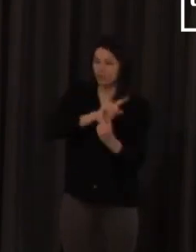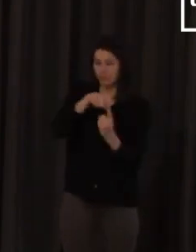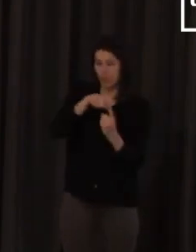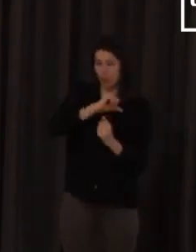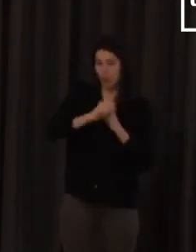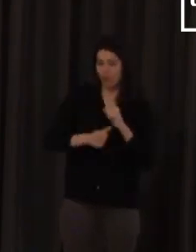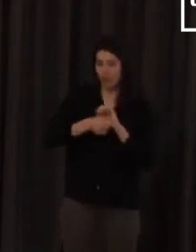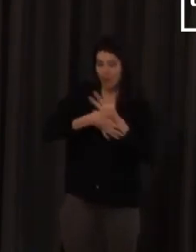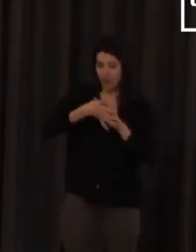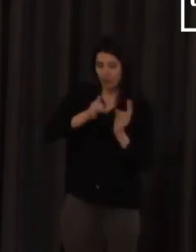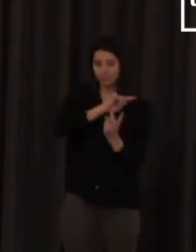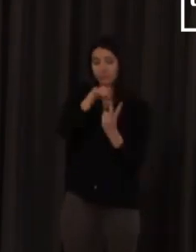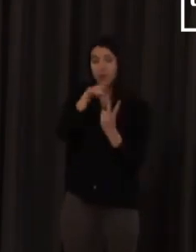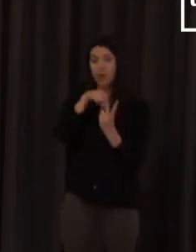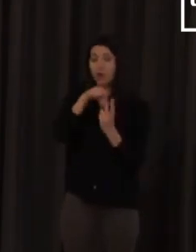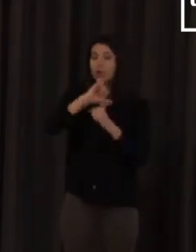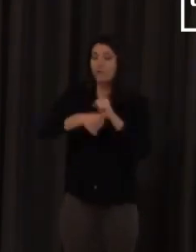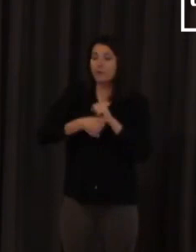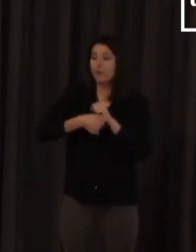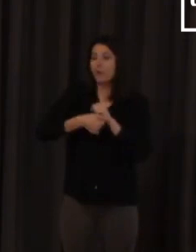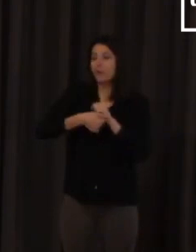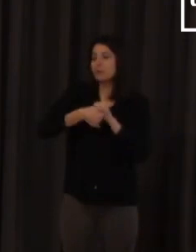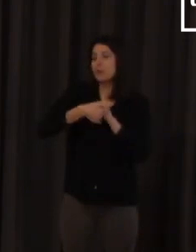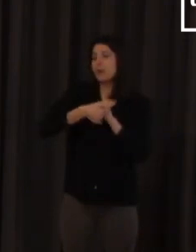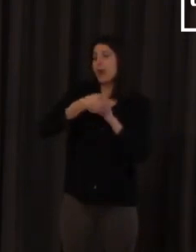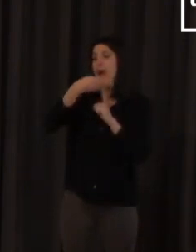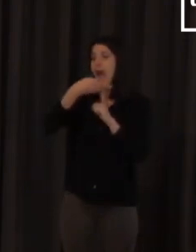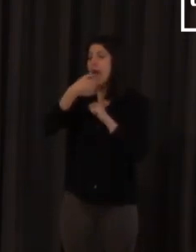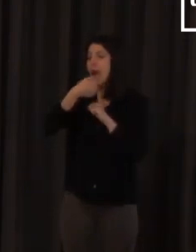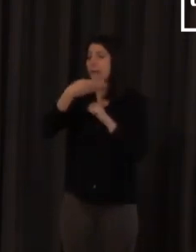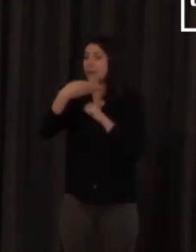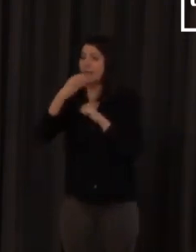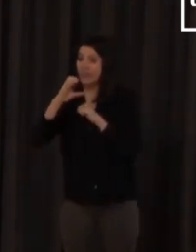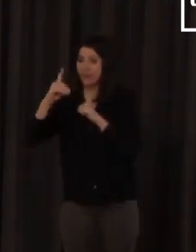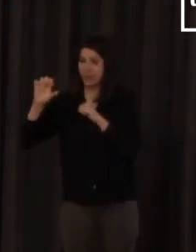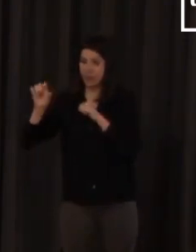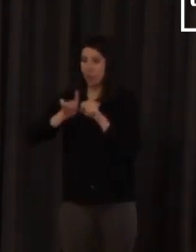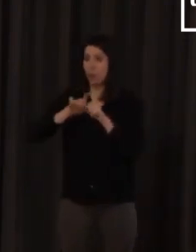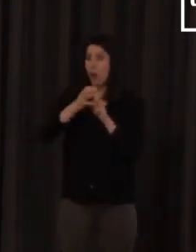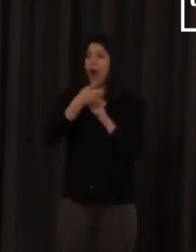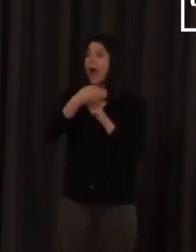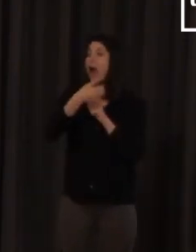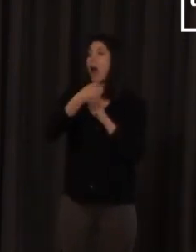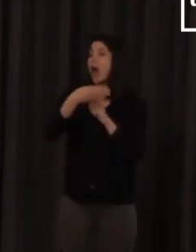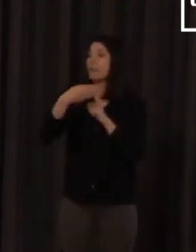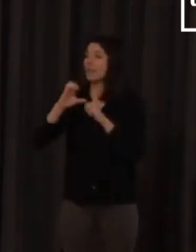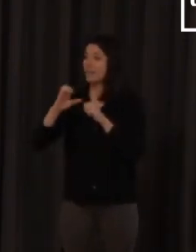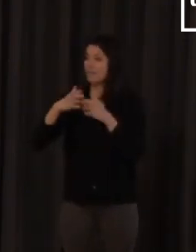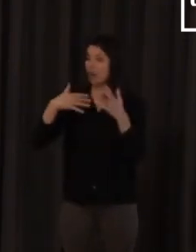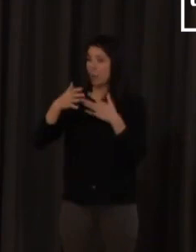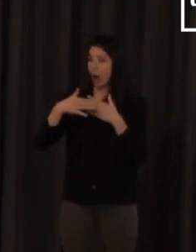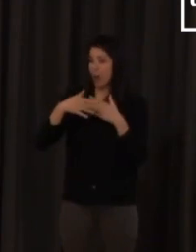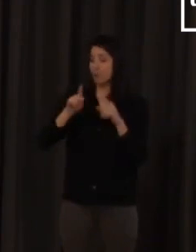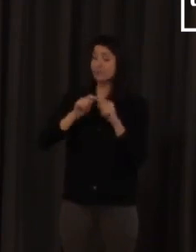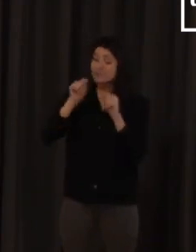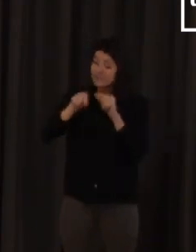configuraciones dactilológicas las que proceden del alfabeto manual que ahí se escribirían la letra mayúscula